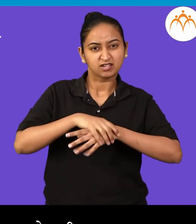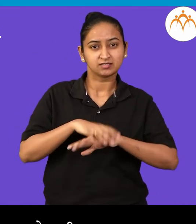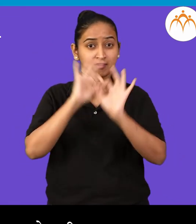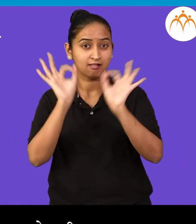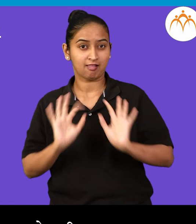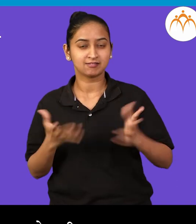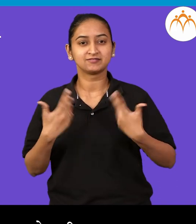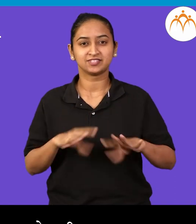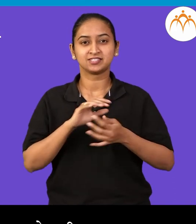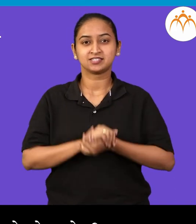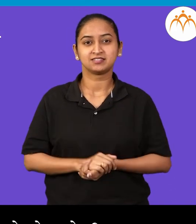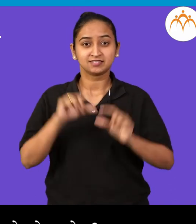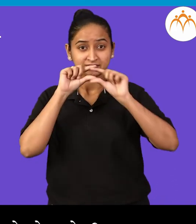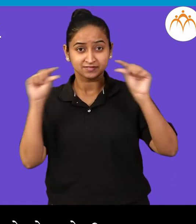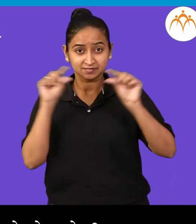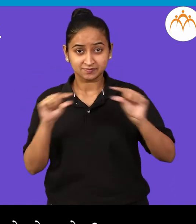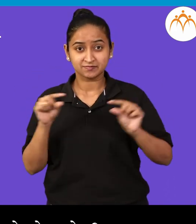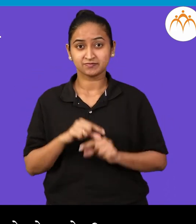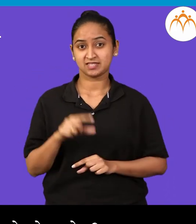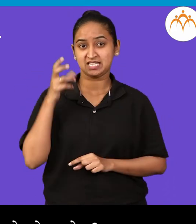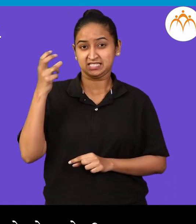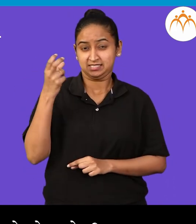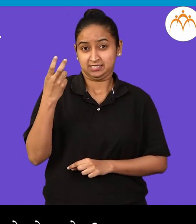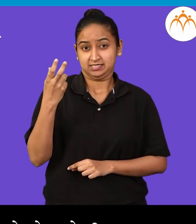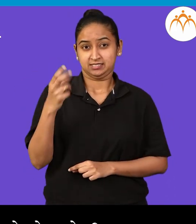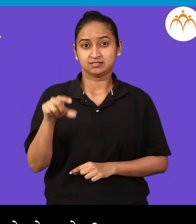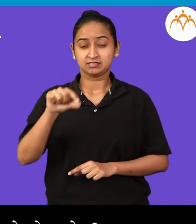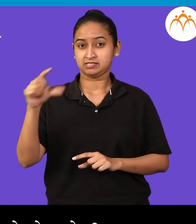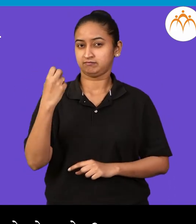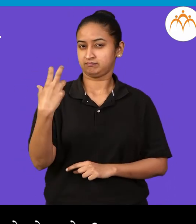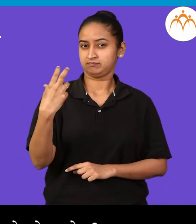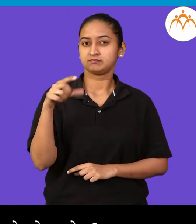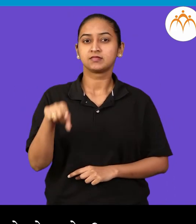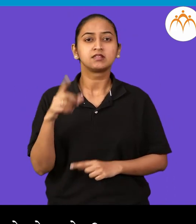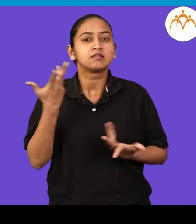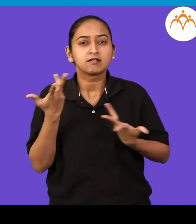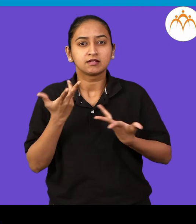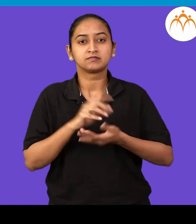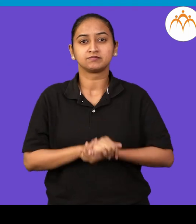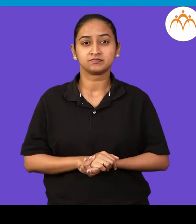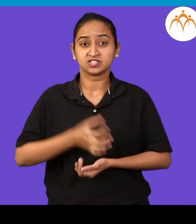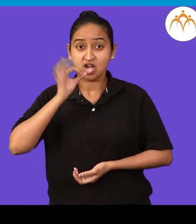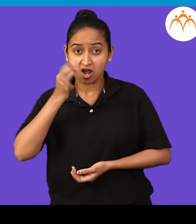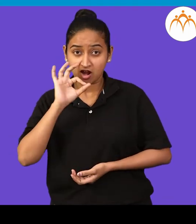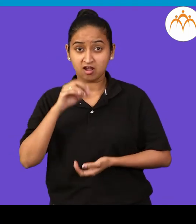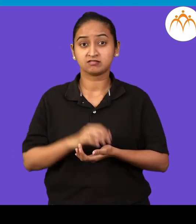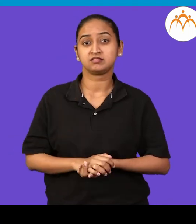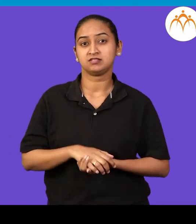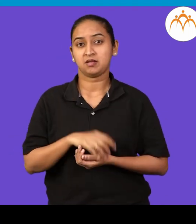ठरक अक्षरातिल शब्द कोंटे आहेत? चाहा पाणी, हिर्वे गार,